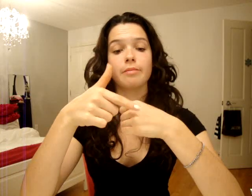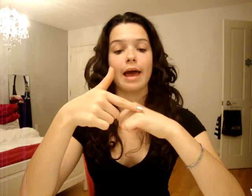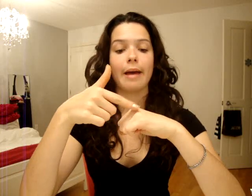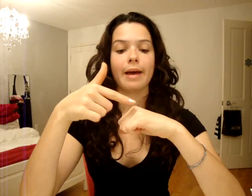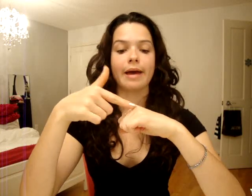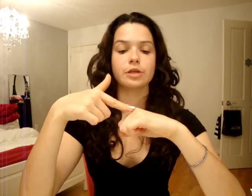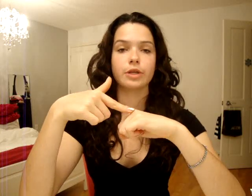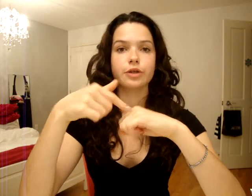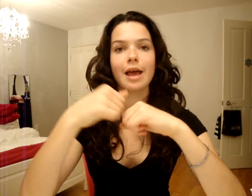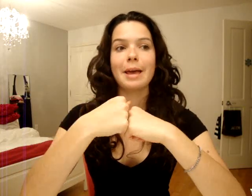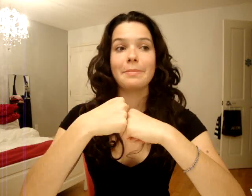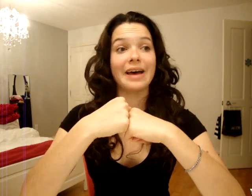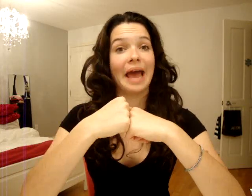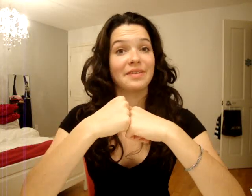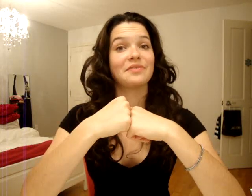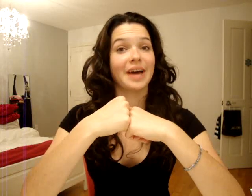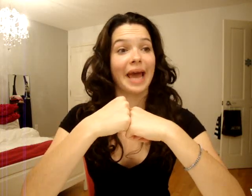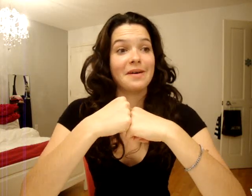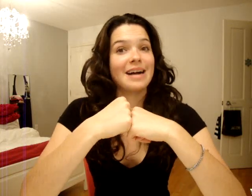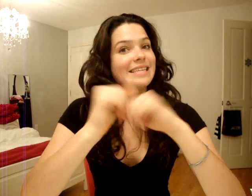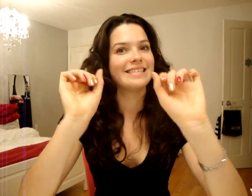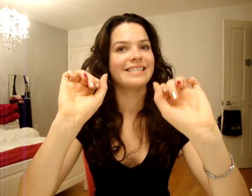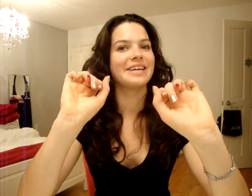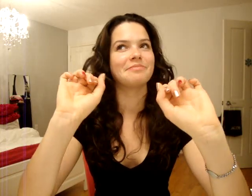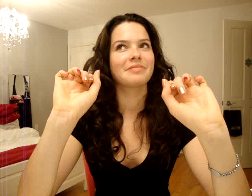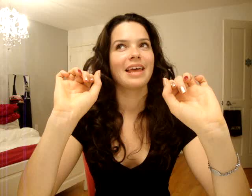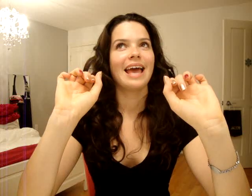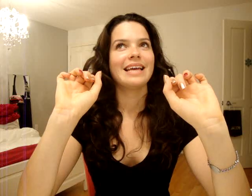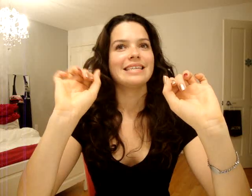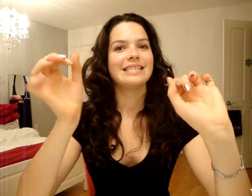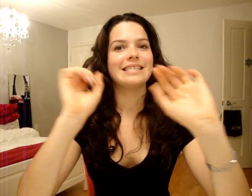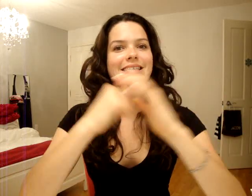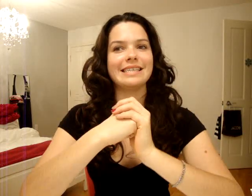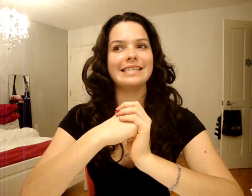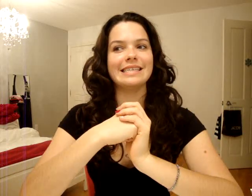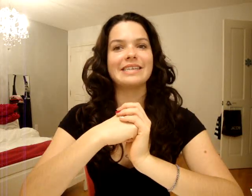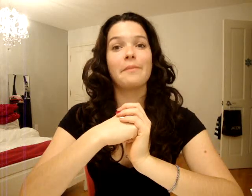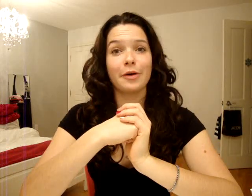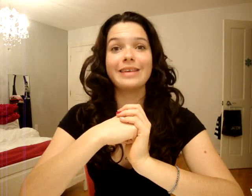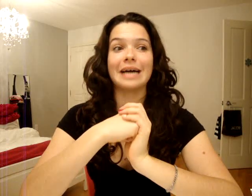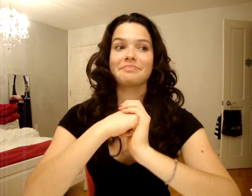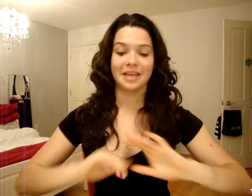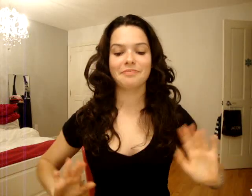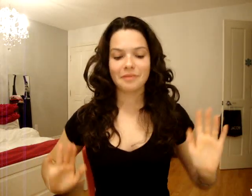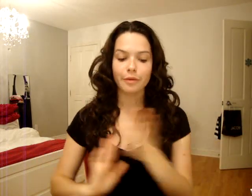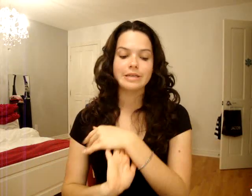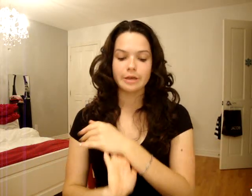ma jointure. Puis ça aurait fait vraiment mal si j'avais pas eu de gaffe. Donc c'est ça.